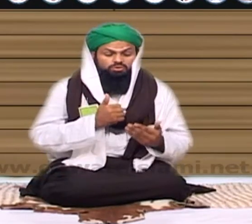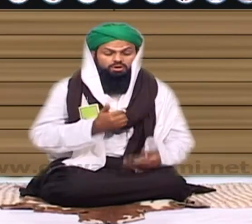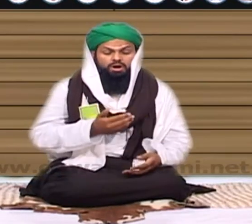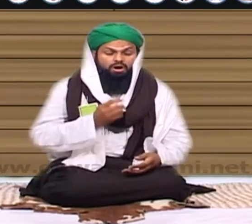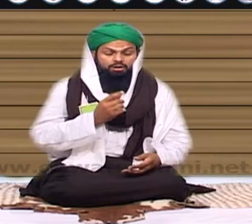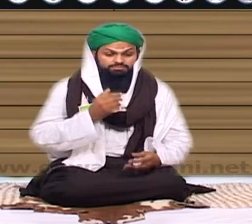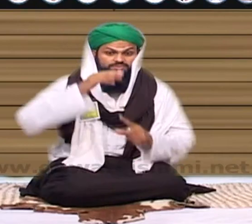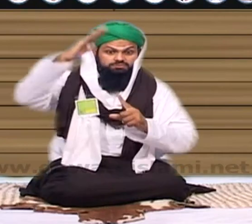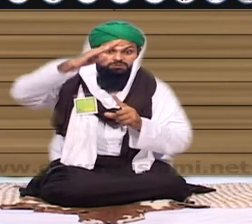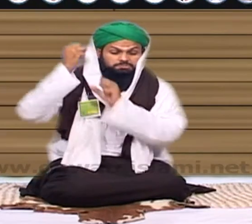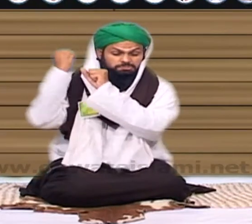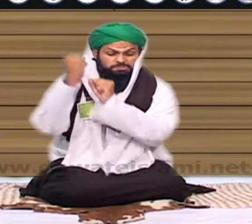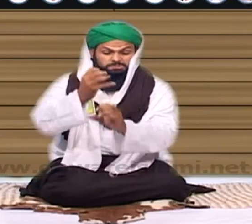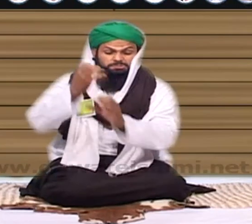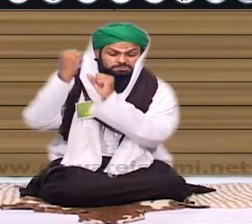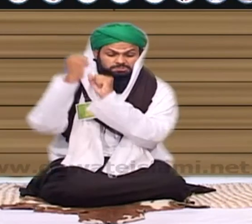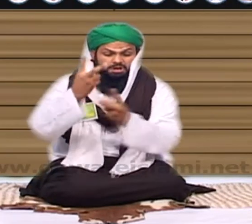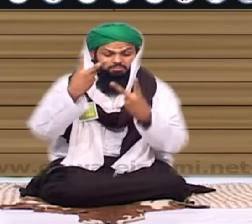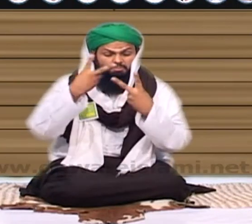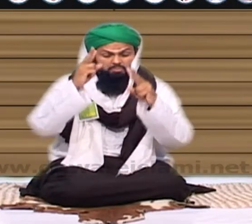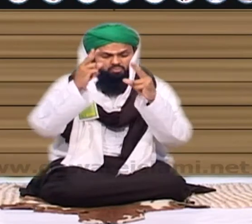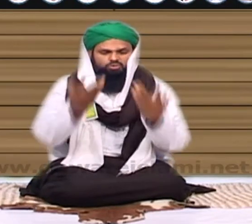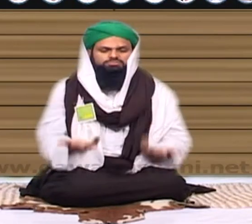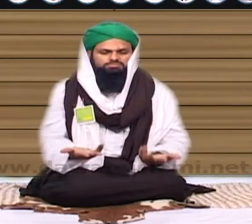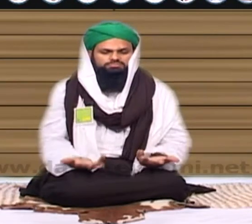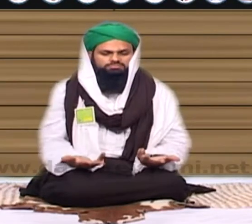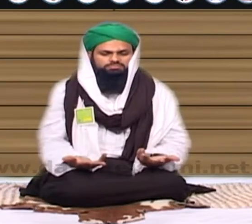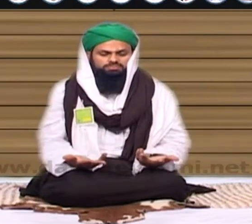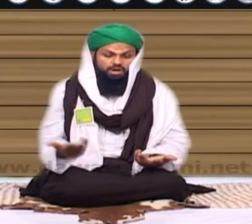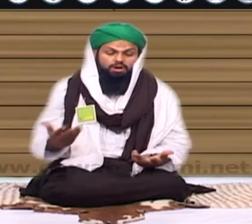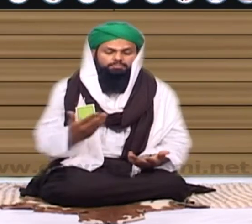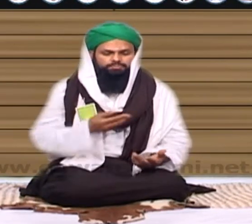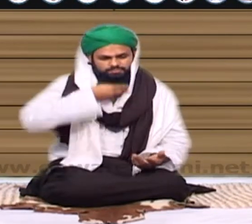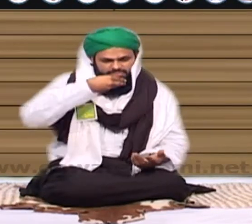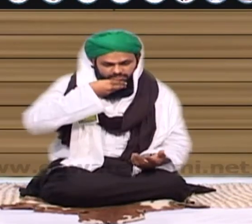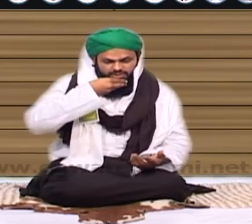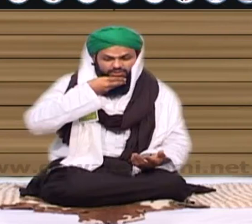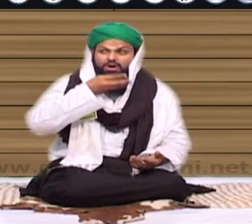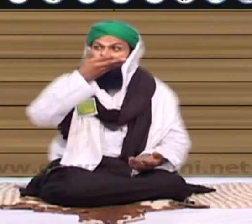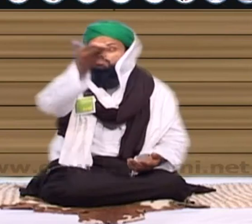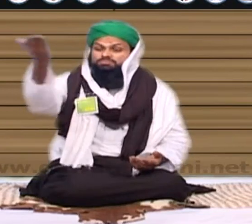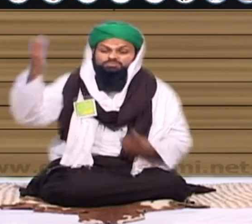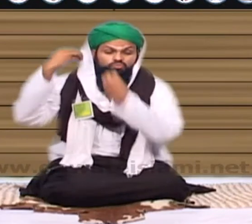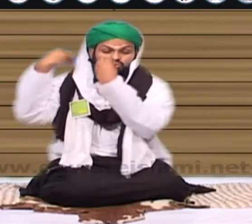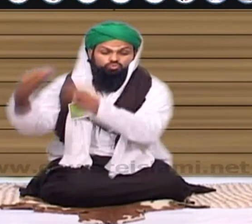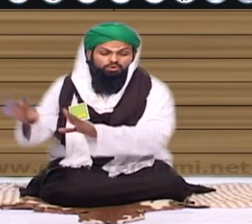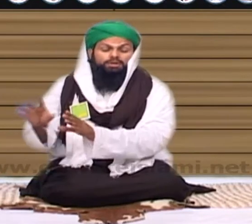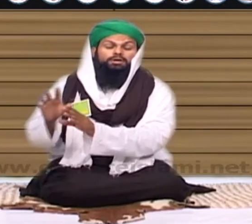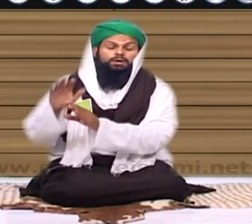یہاں اللہ کی رحمتیں سرکار کے صدقے میں تو یہاں ملوانی کر کے دوسروں کو محلوم نہ چھوڑیں اپنے بھائیوں کو